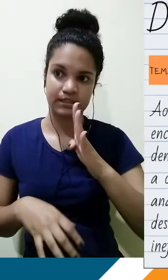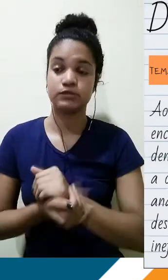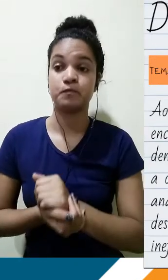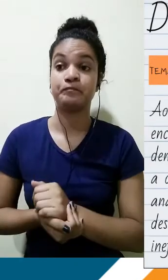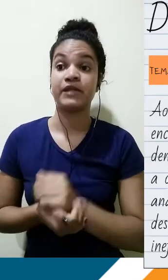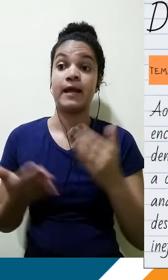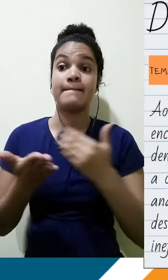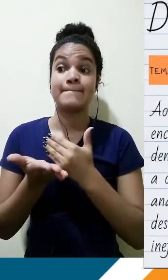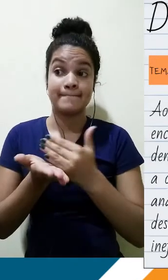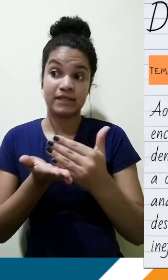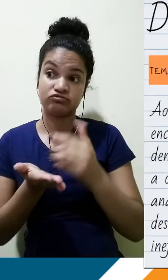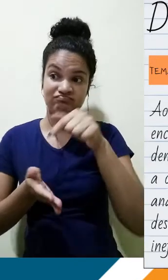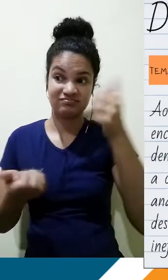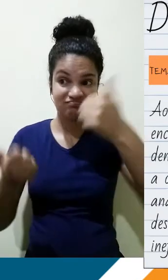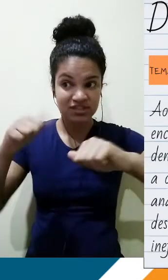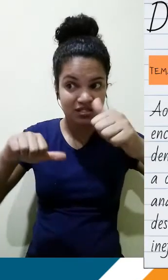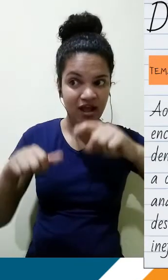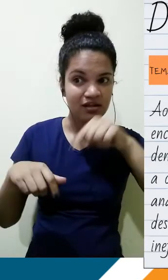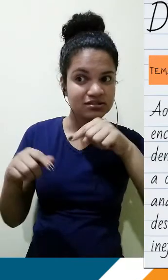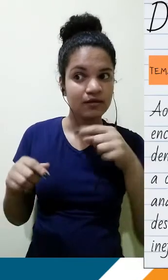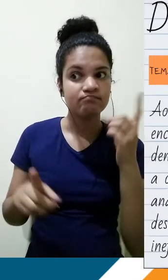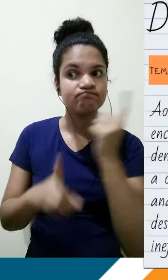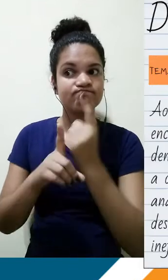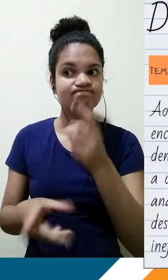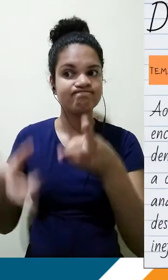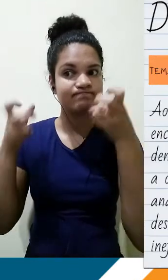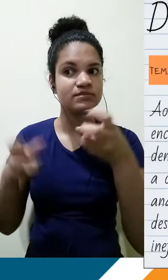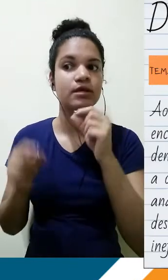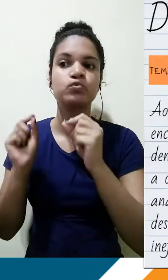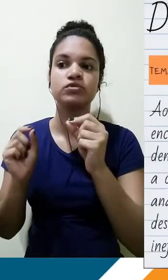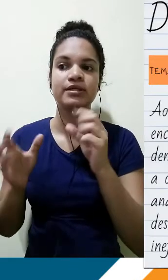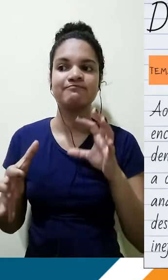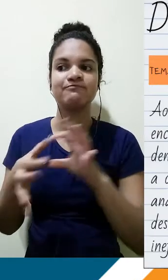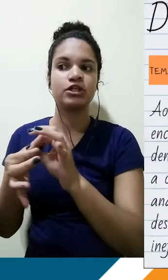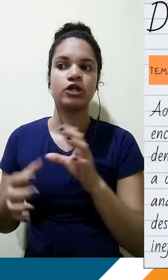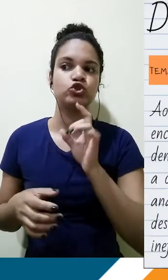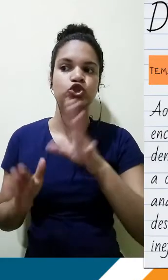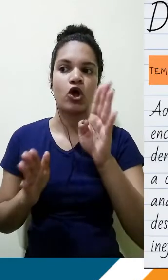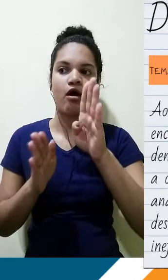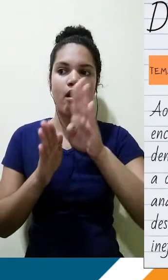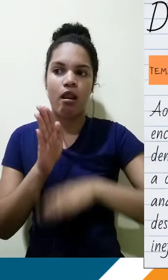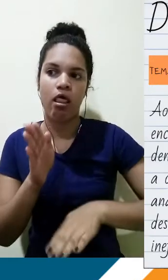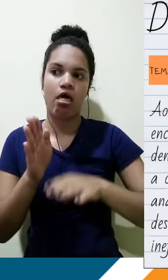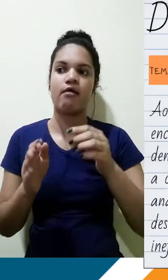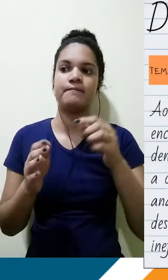não só à desigualdade regional, que é enorme no país, mas também à ineficácia do Estado na